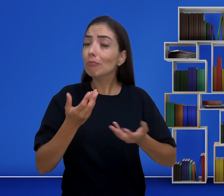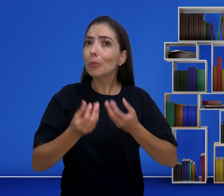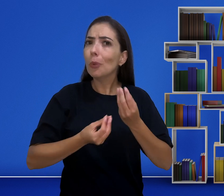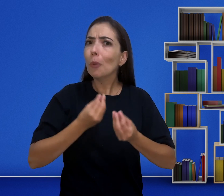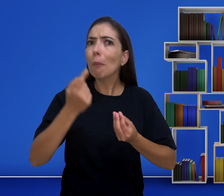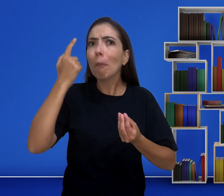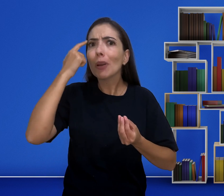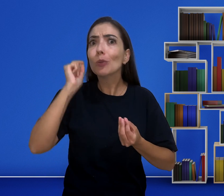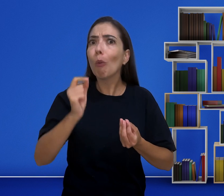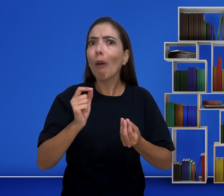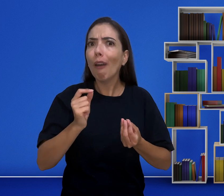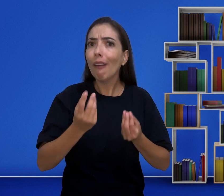Os surdos